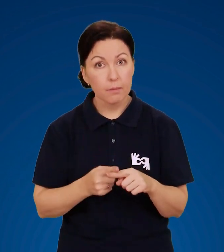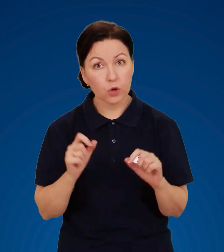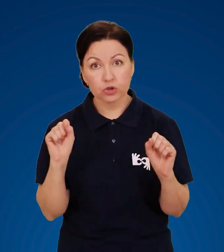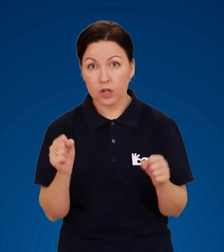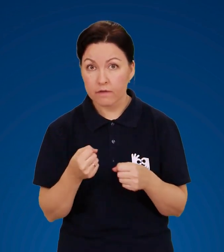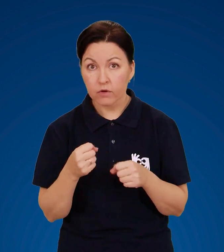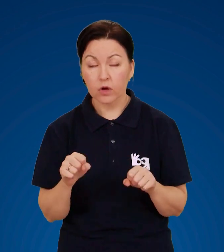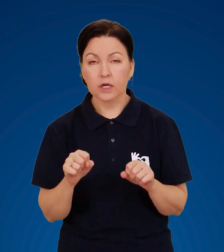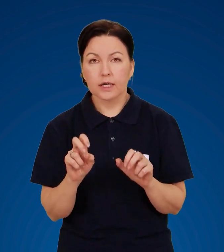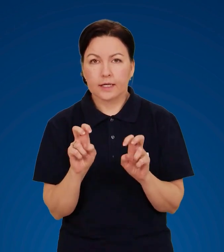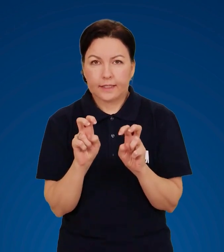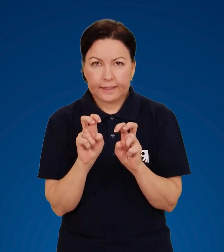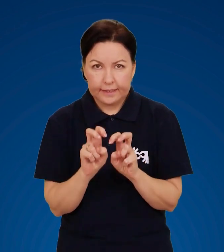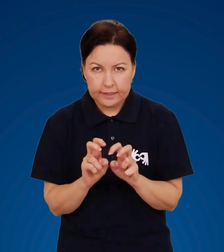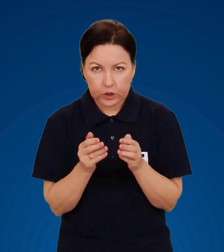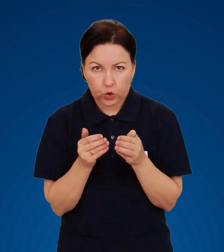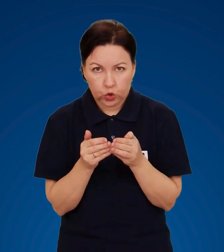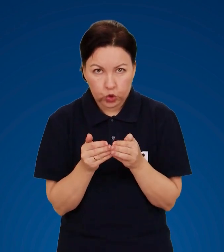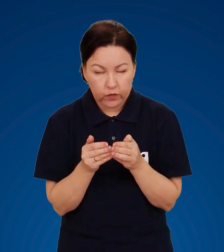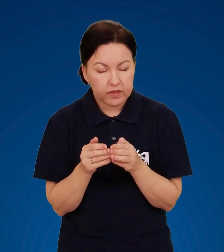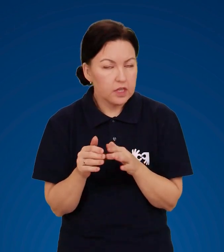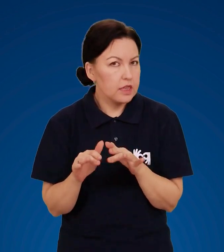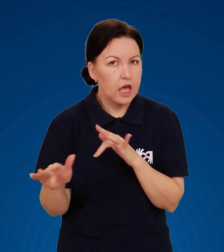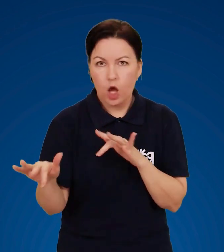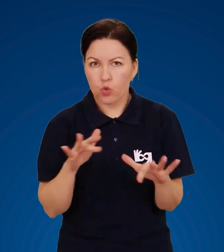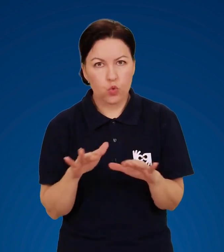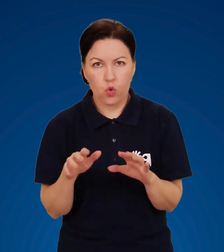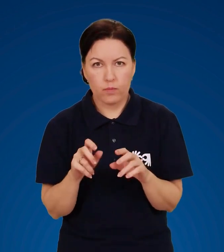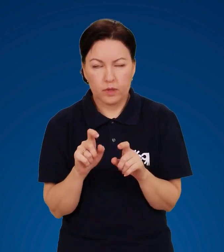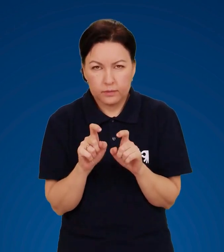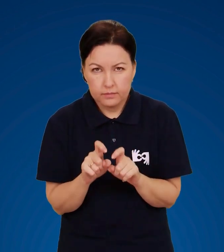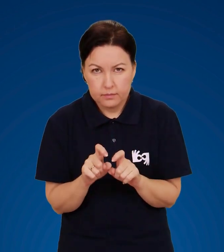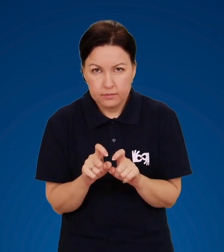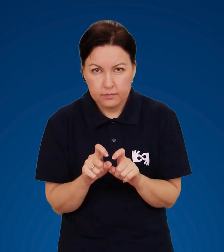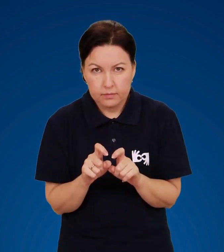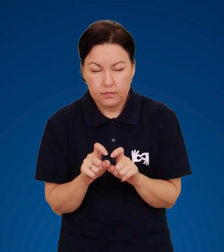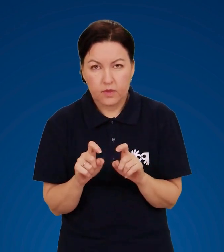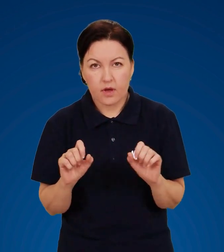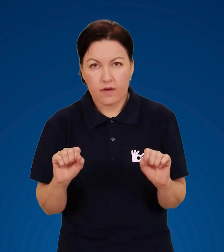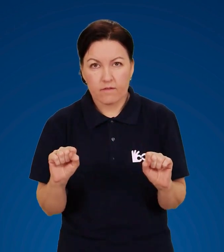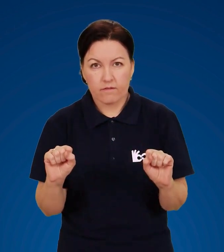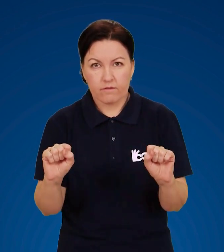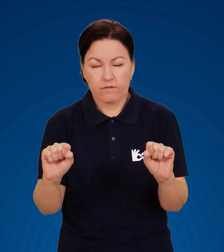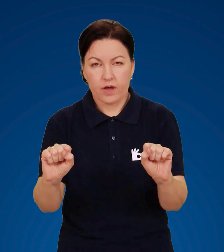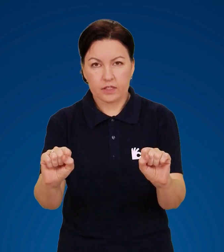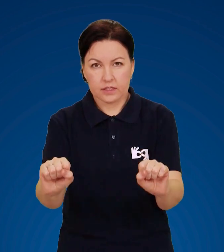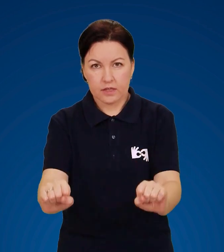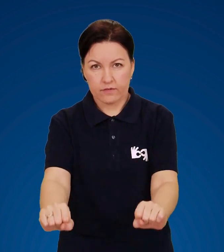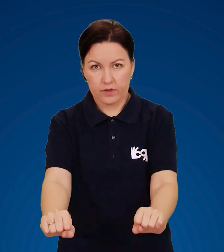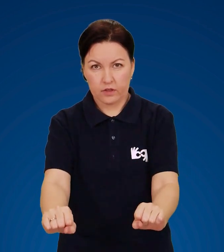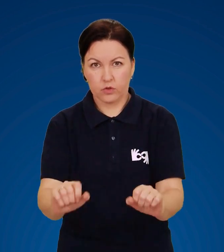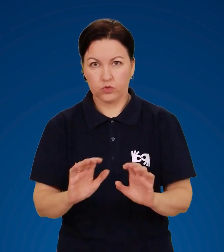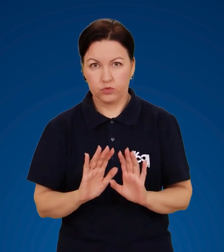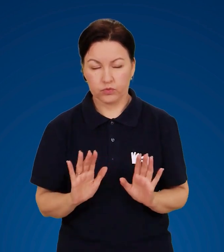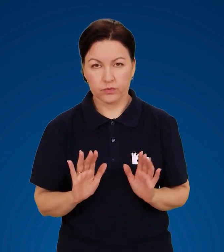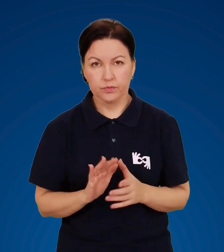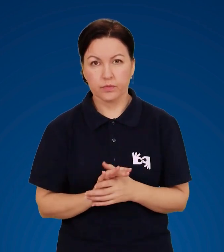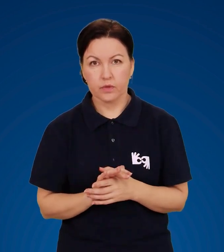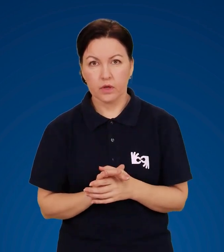якщо це неможливо, намагайтеся сидіти у човні нерухомо, витягнувши весла. В